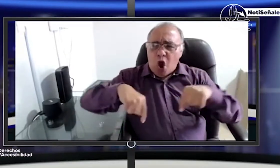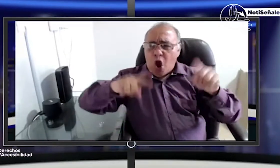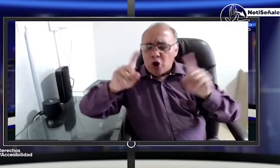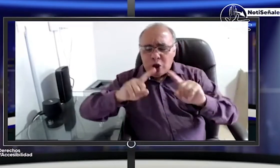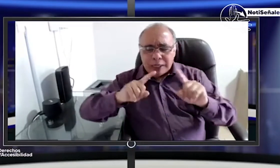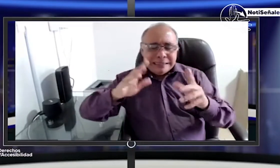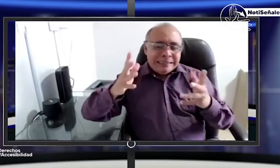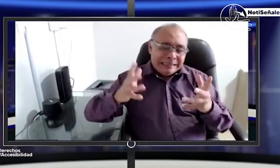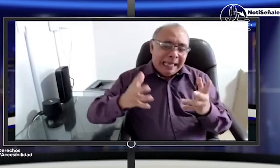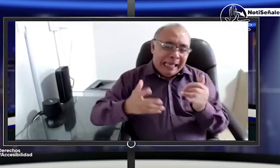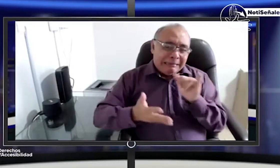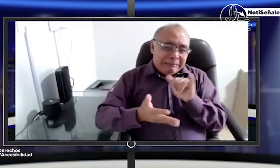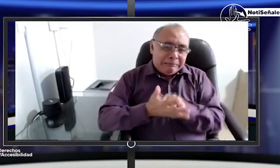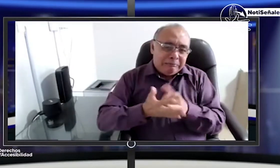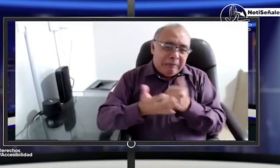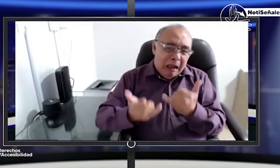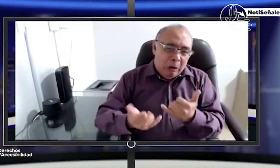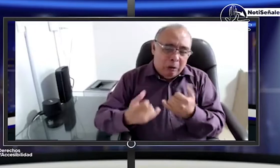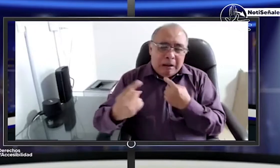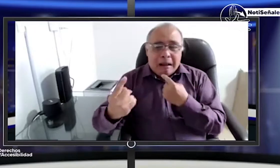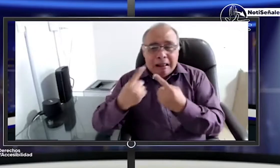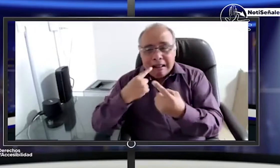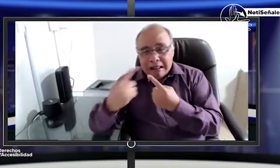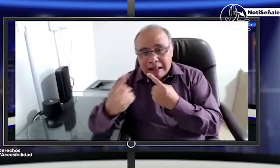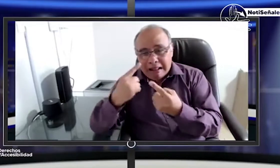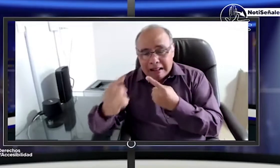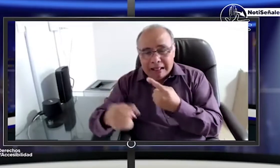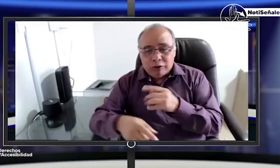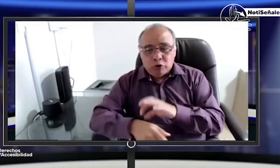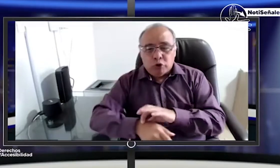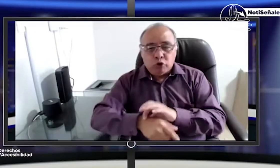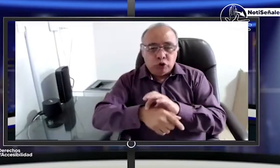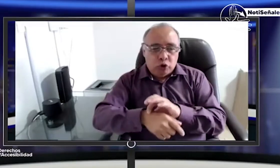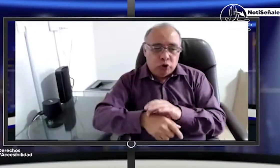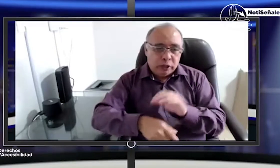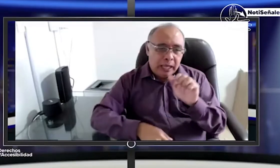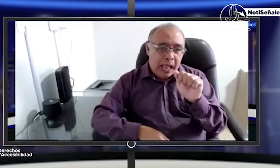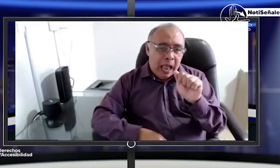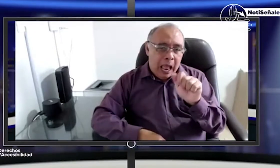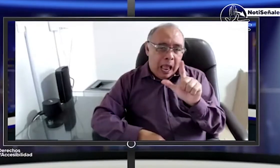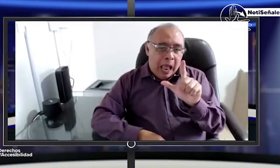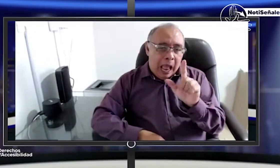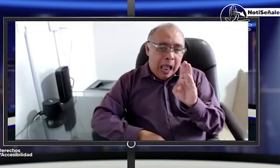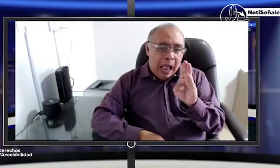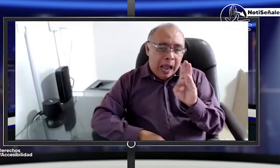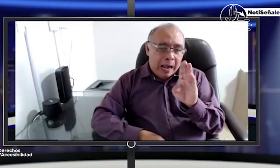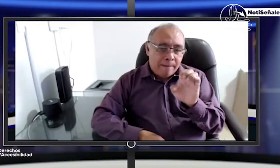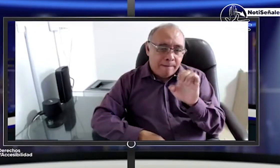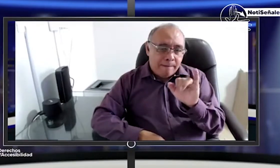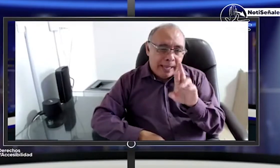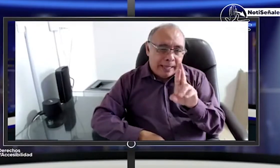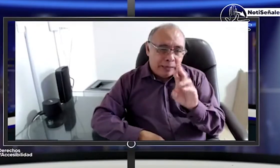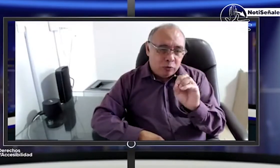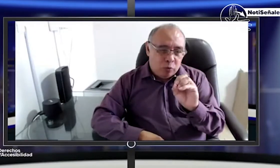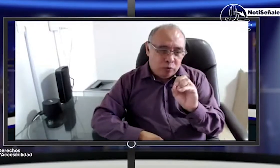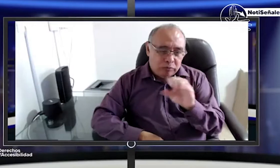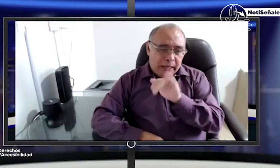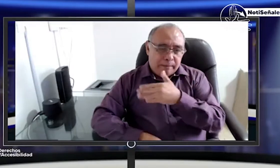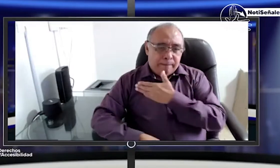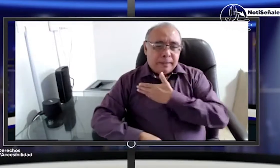dependiendo de pues su municipio qué cosas se deben tener presentes no por eso es que hoy vamos a hablar con el doctor